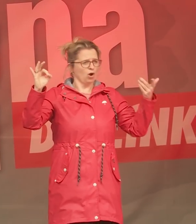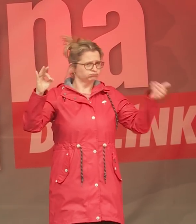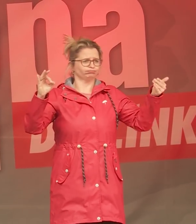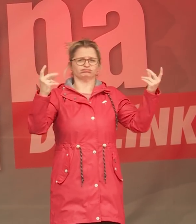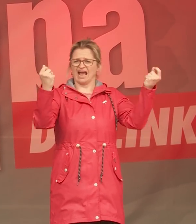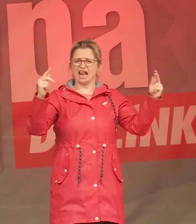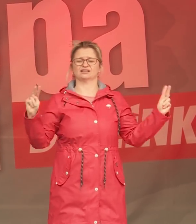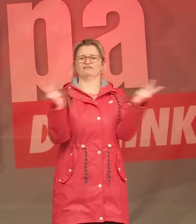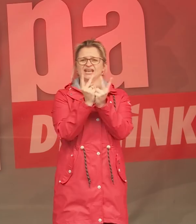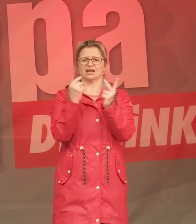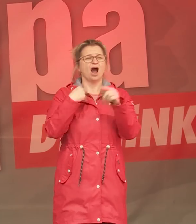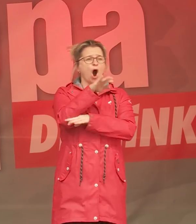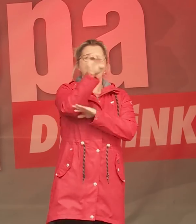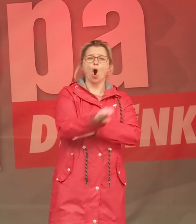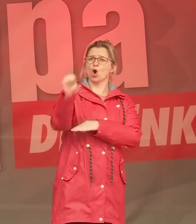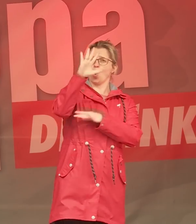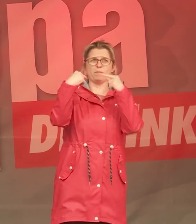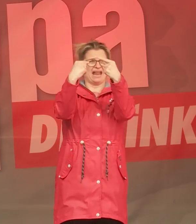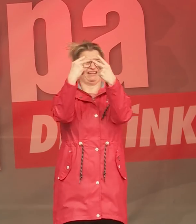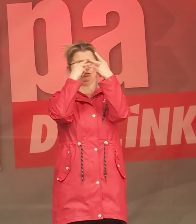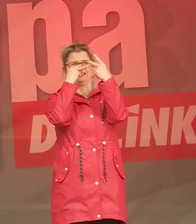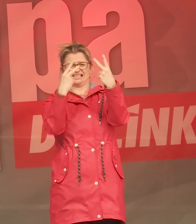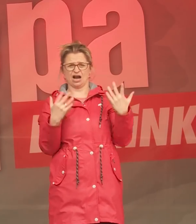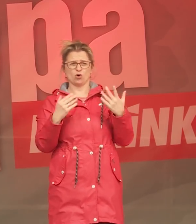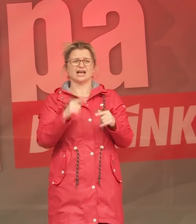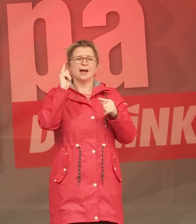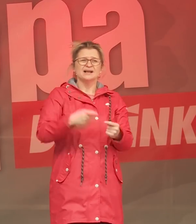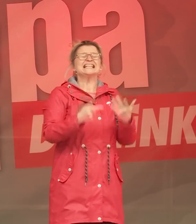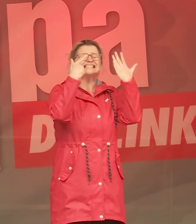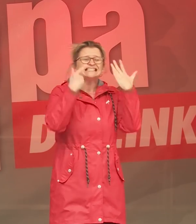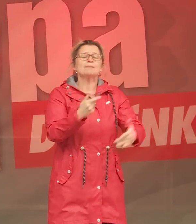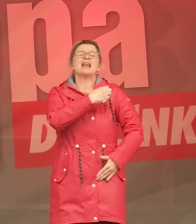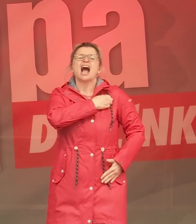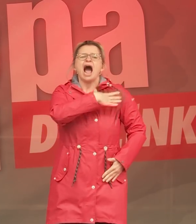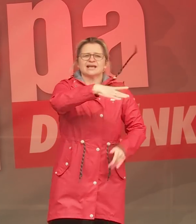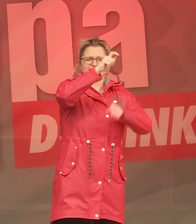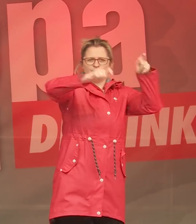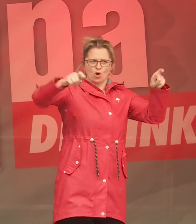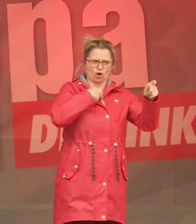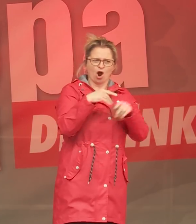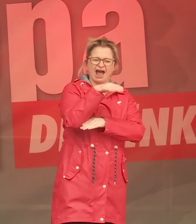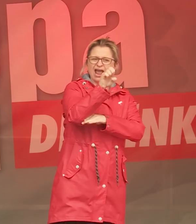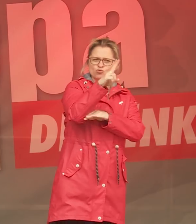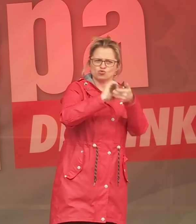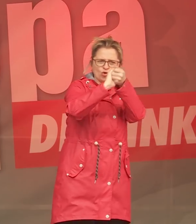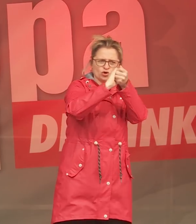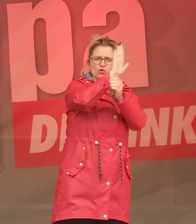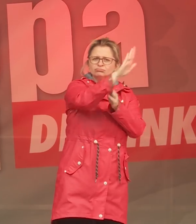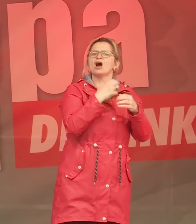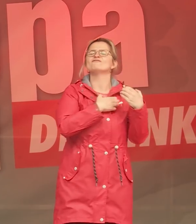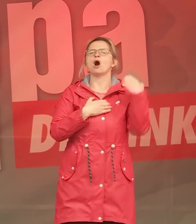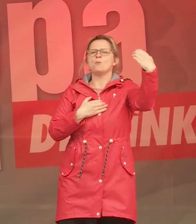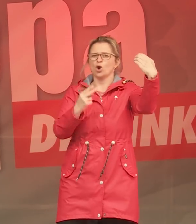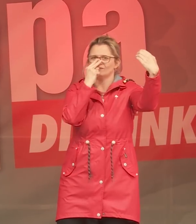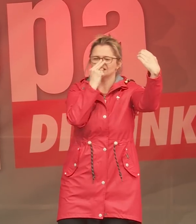auf europäischer Ebene an, dann sehen wir, dass die sieben reichsten Bürgerinnen und Bürger der Europäischen Union ein Vermögen haben